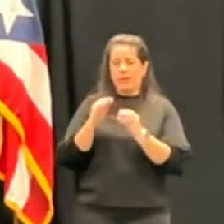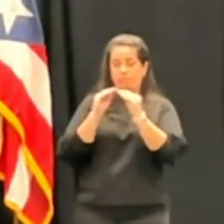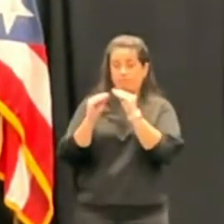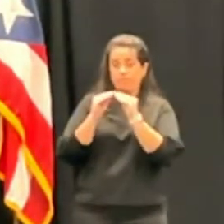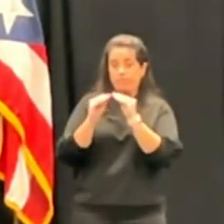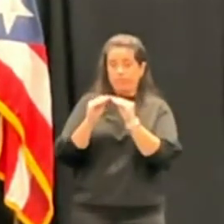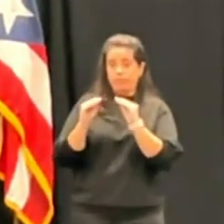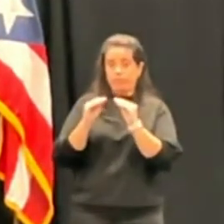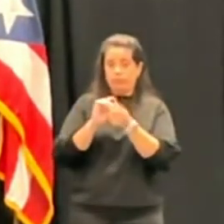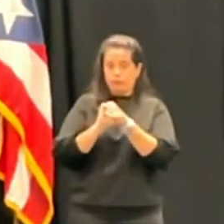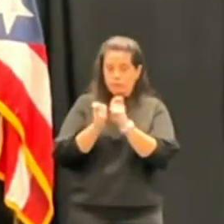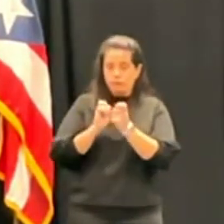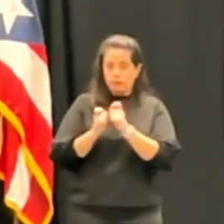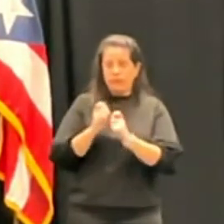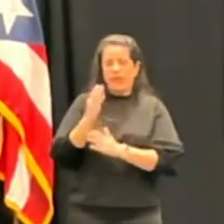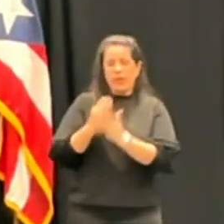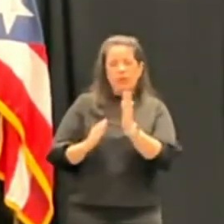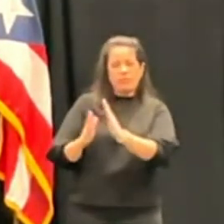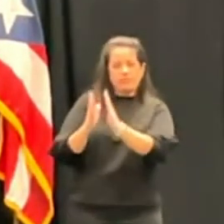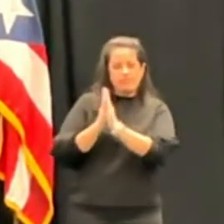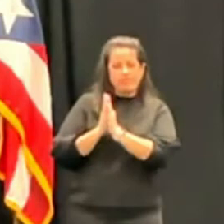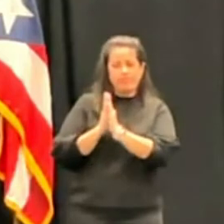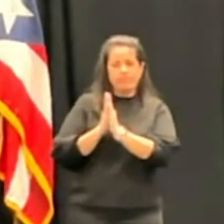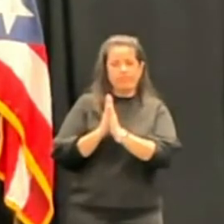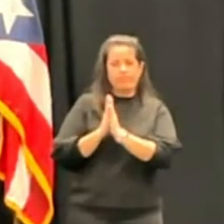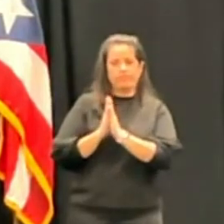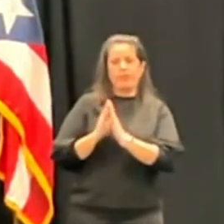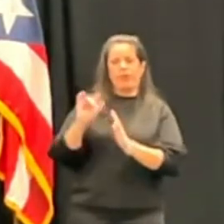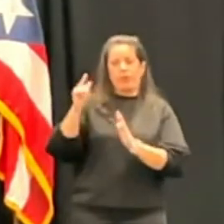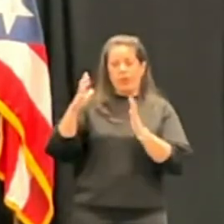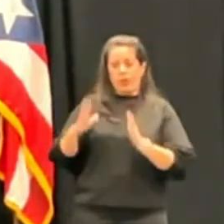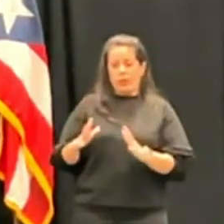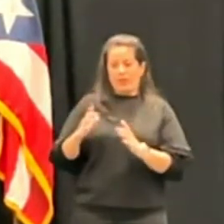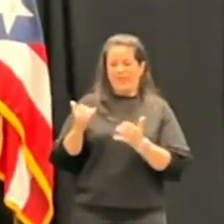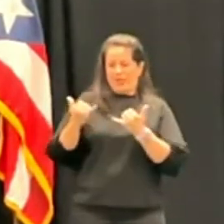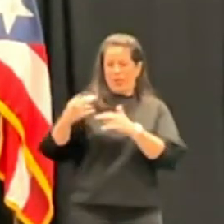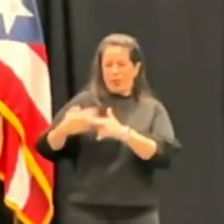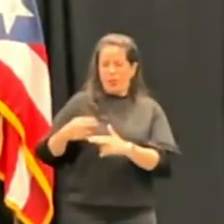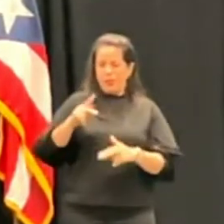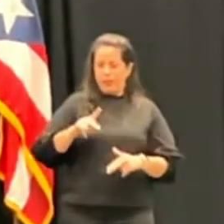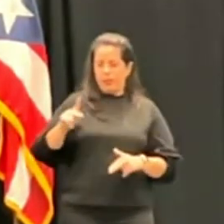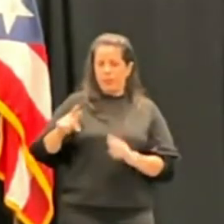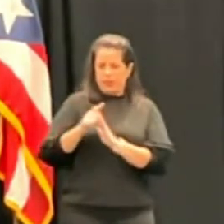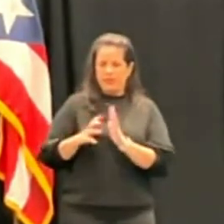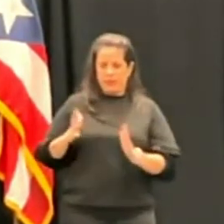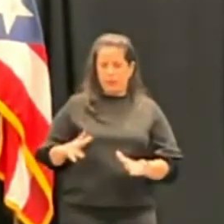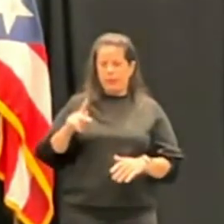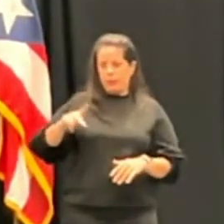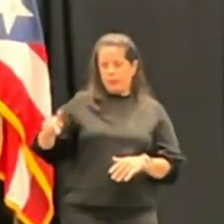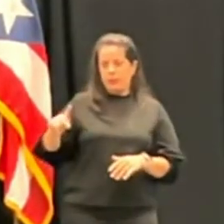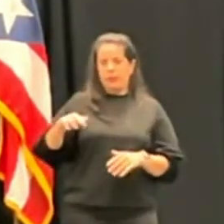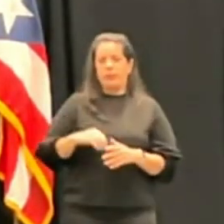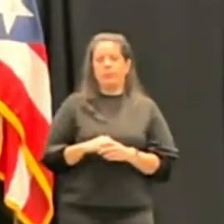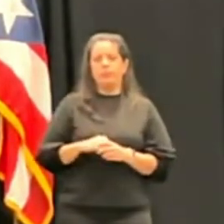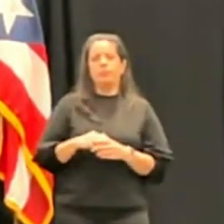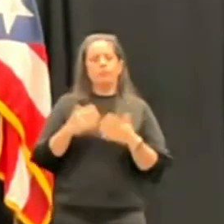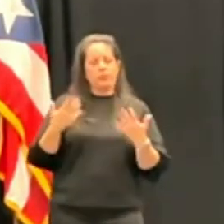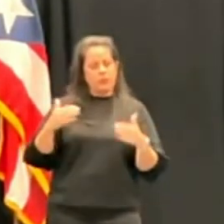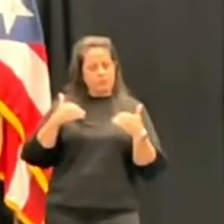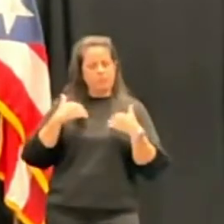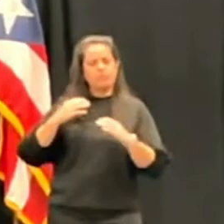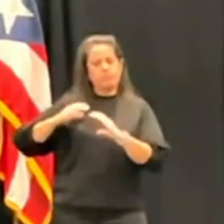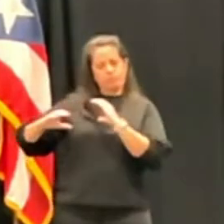donde hay solicitudes del gobernador electo, del licenciado Pedro Pierluisi. Así que ha habido un diálogo